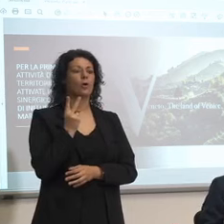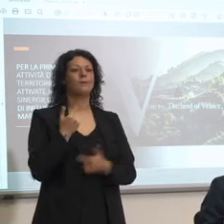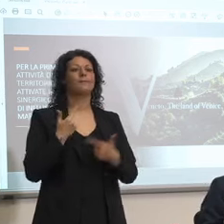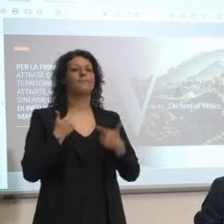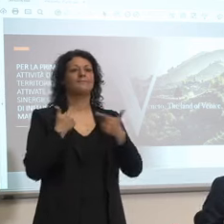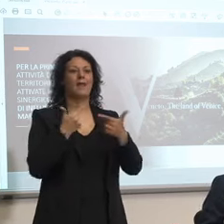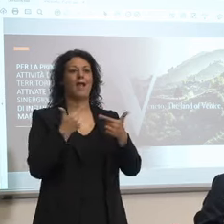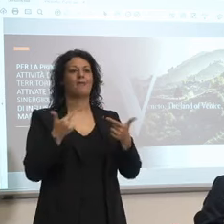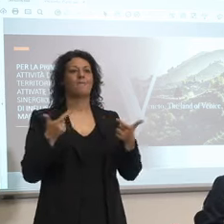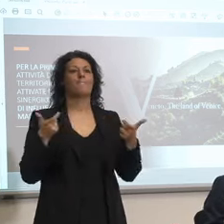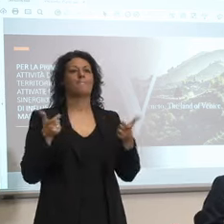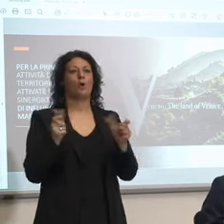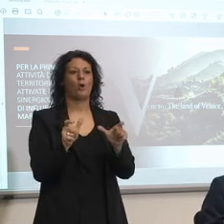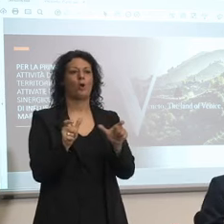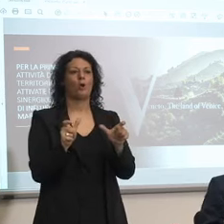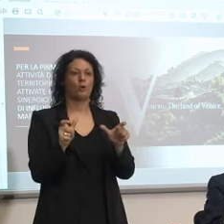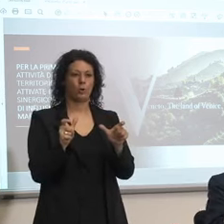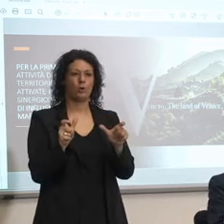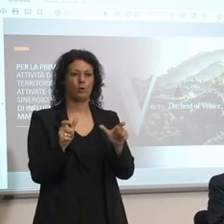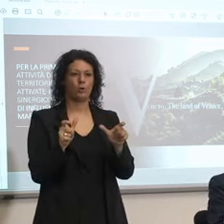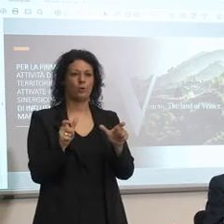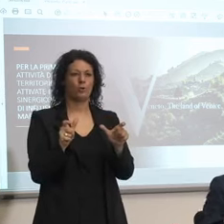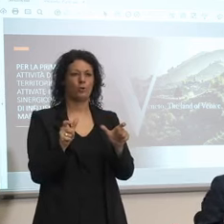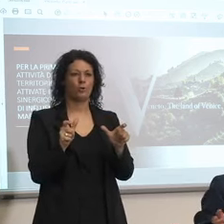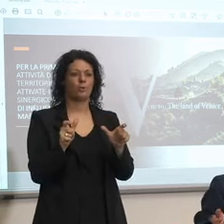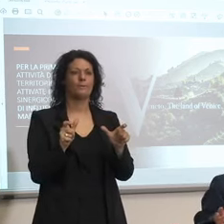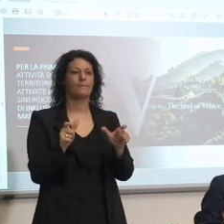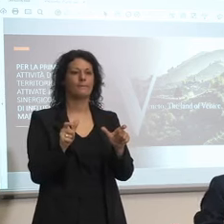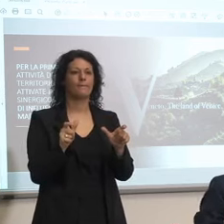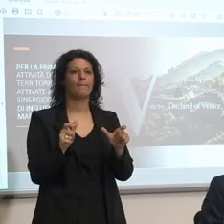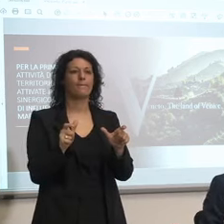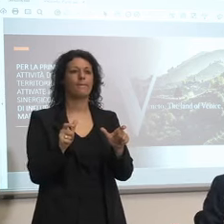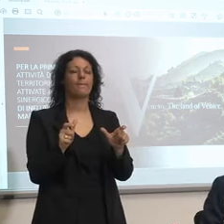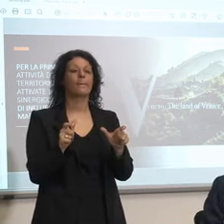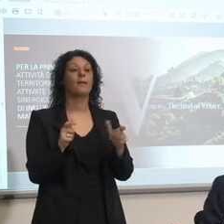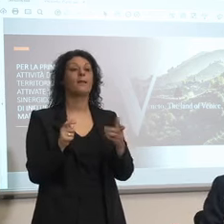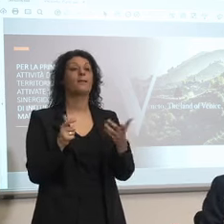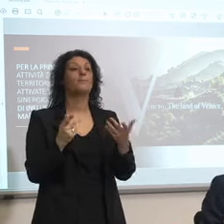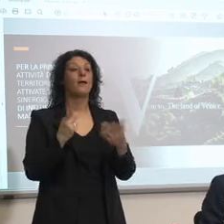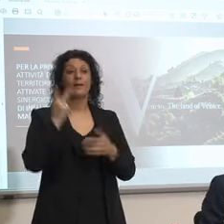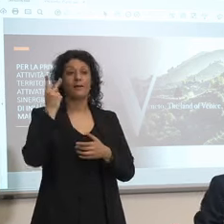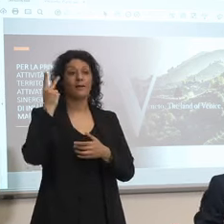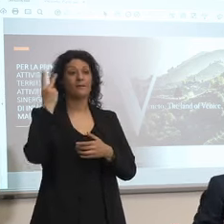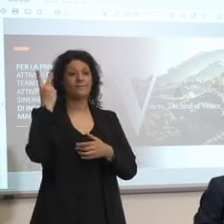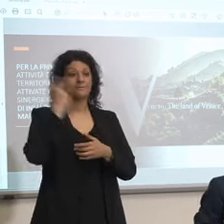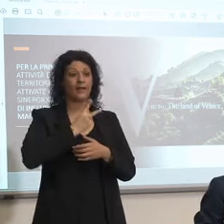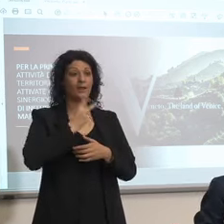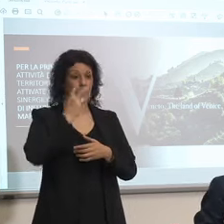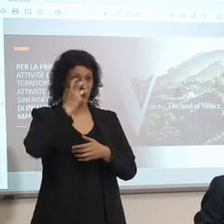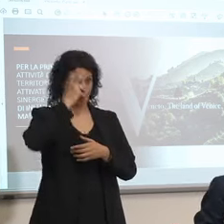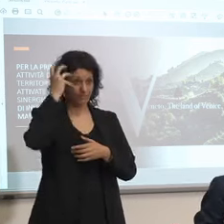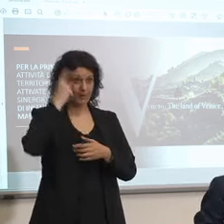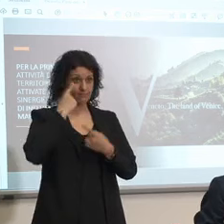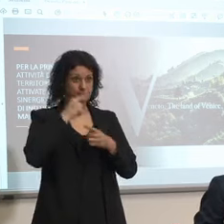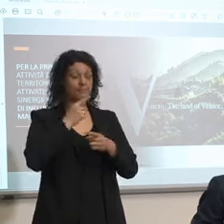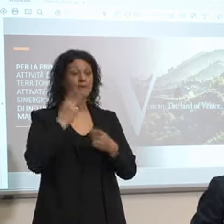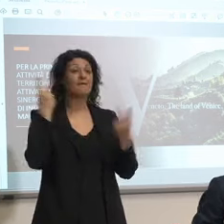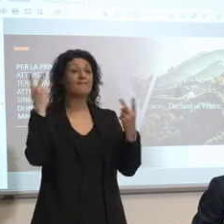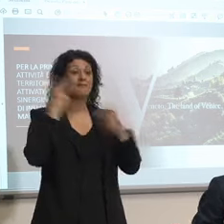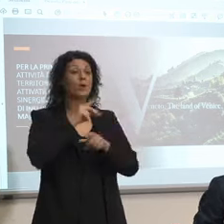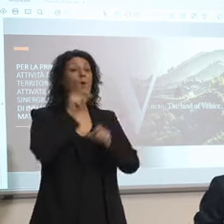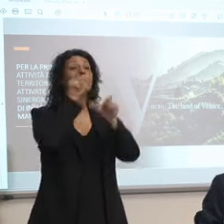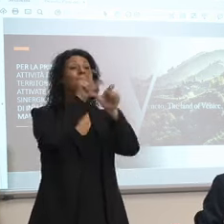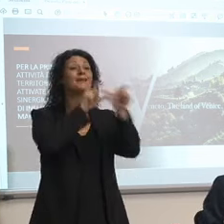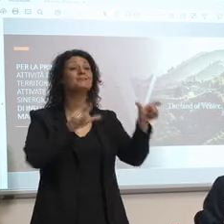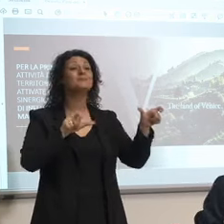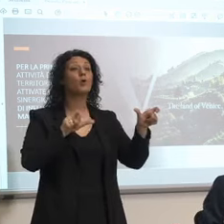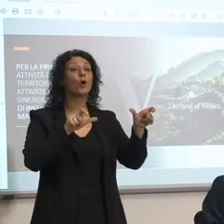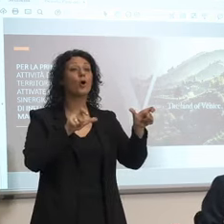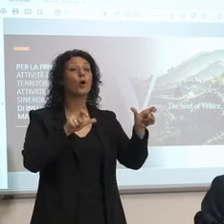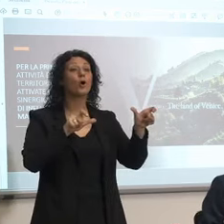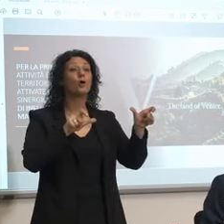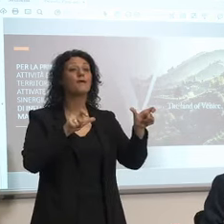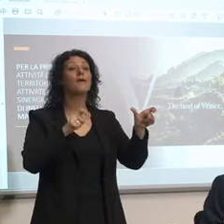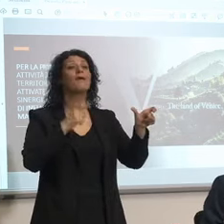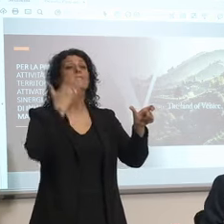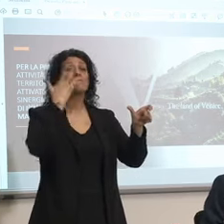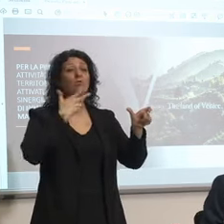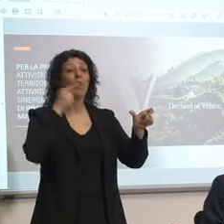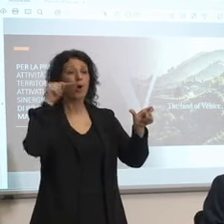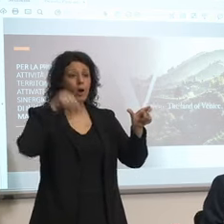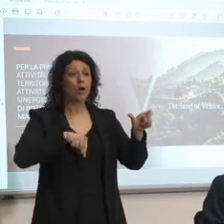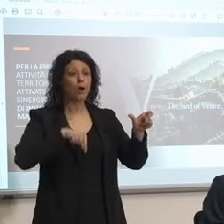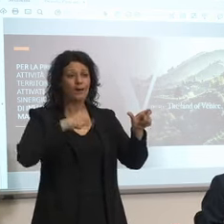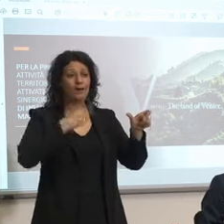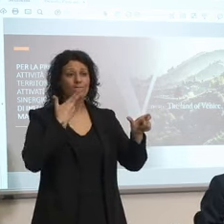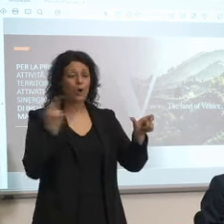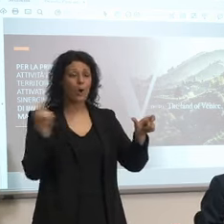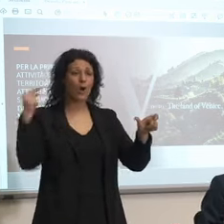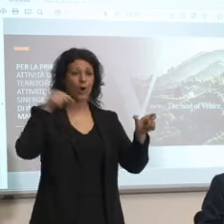in Croazia o meglio in Grecia perché hanno la proprietà degli aeroporti ma la gente sta scrivendo ai nostri albergatori dicendo vogliamo venire là perché la gente è